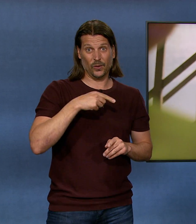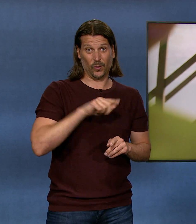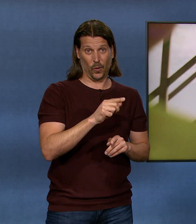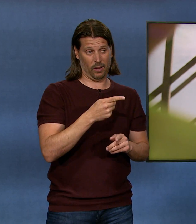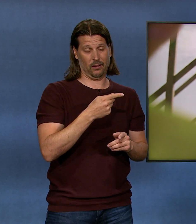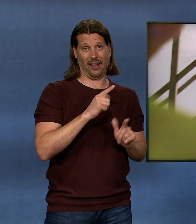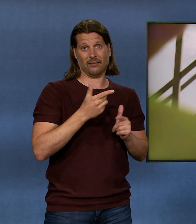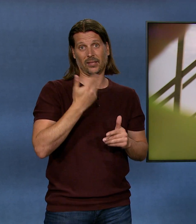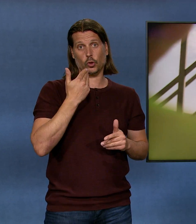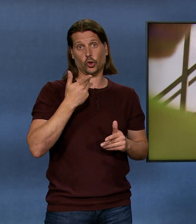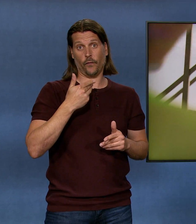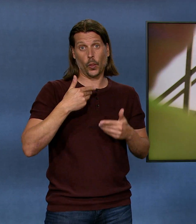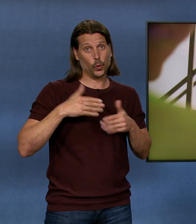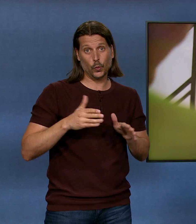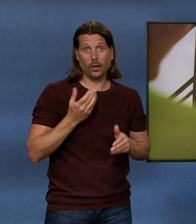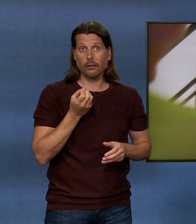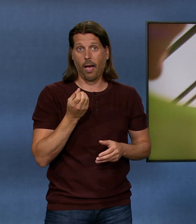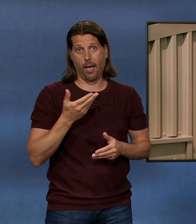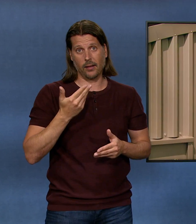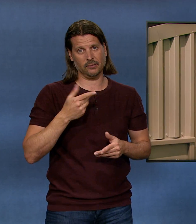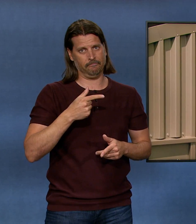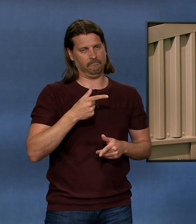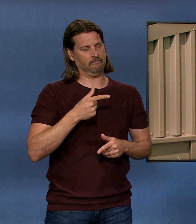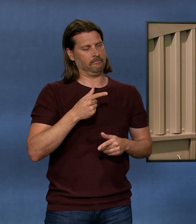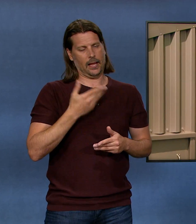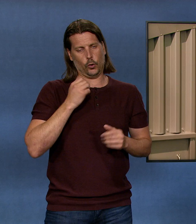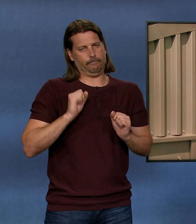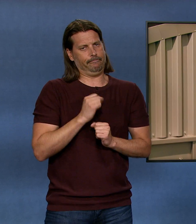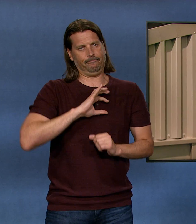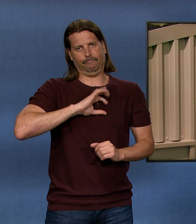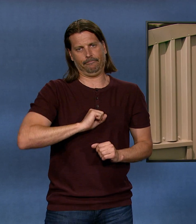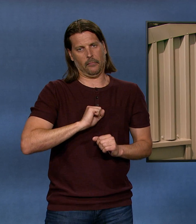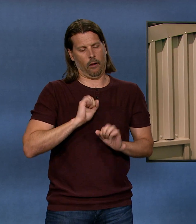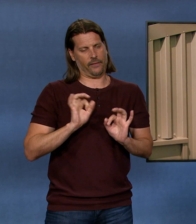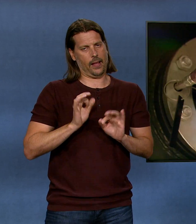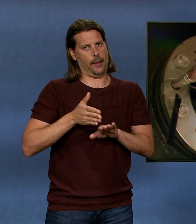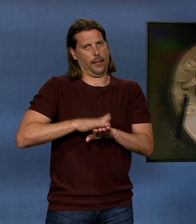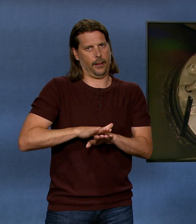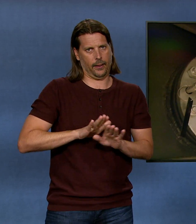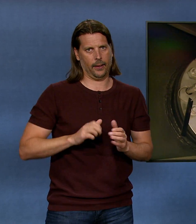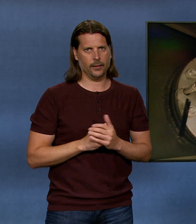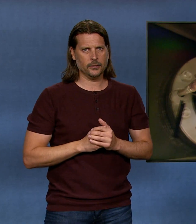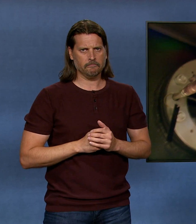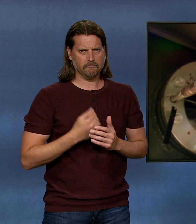drin, da ist nur noch Gas drin. Und das könnten wir nicht aushalten. Das wäre gefährlich, darum gehen wir nicht da rein. Da rein sehe ich einfach